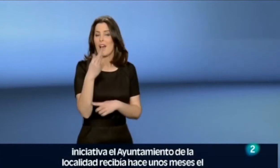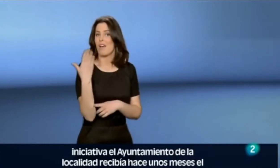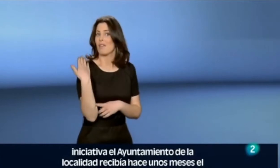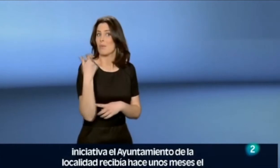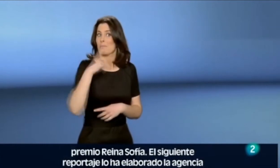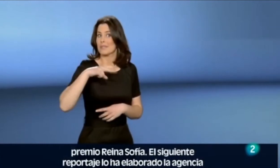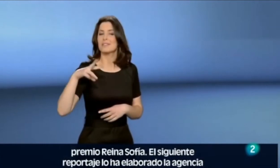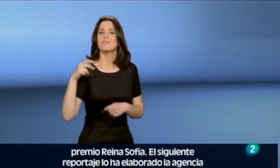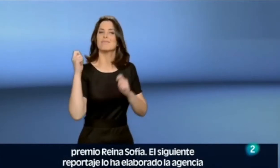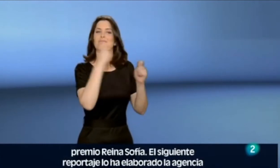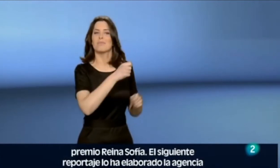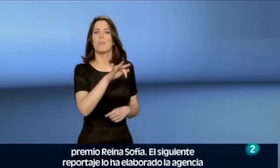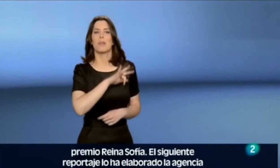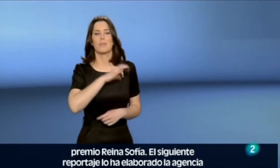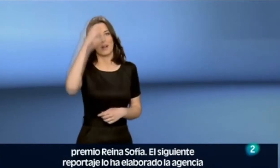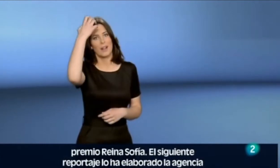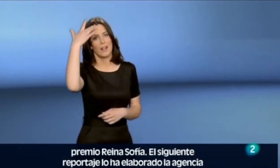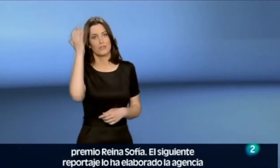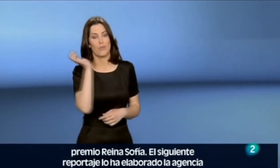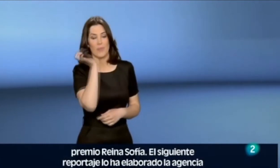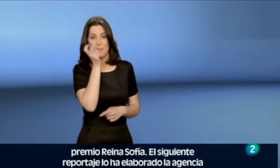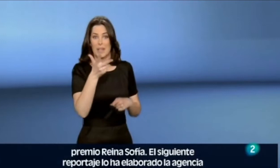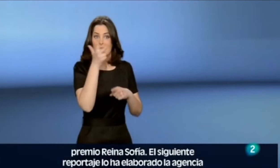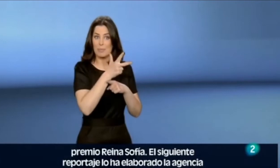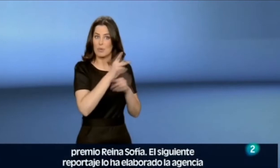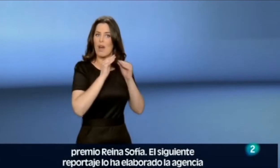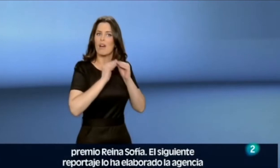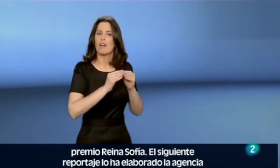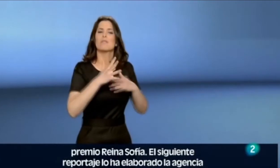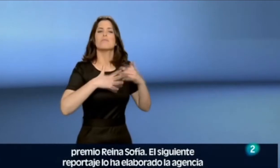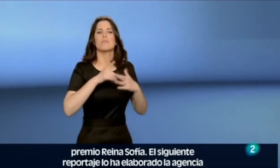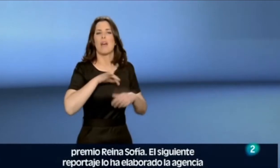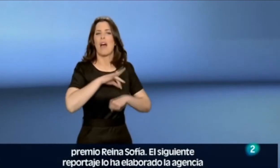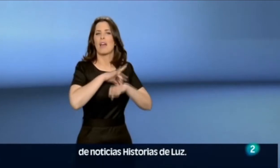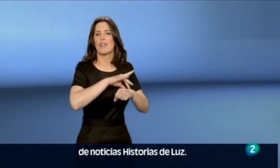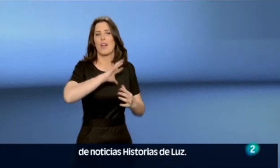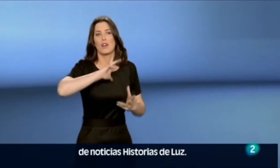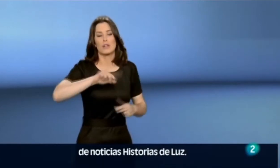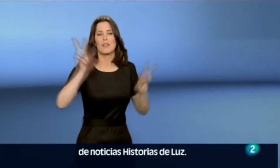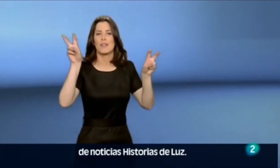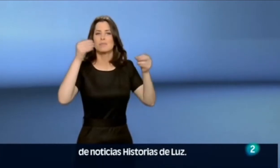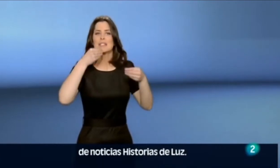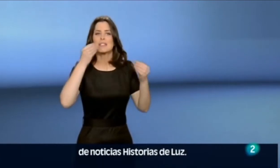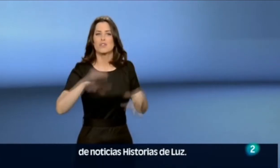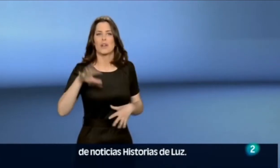meses el Premio Reina Sofía. El siguiente reportaje lo ha elaborado la agencia de noticias Historias de Luz.